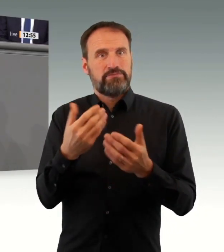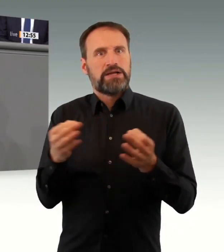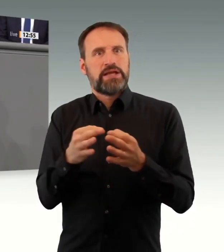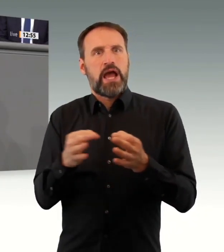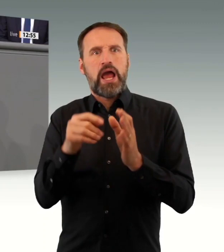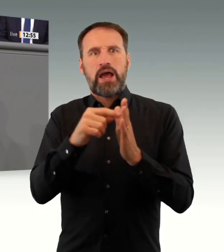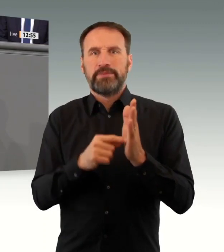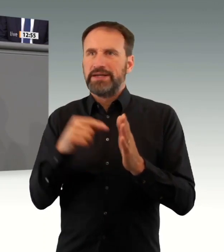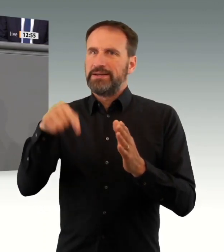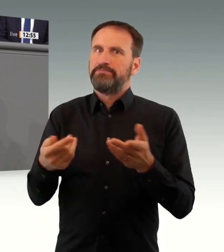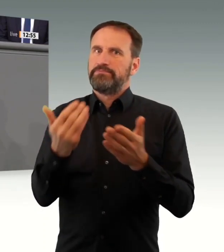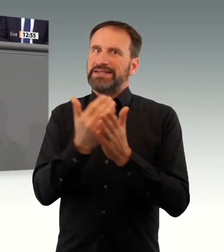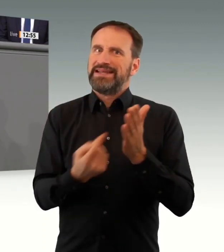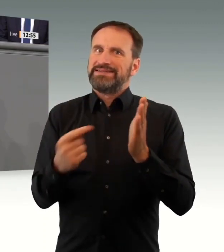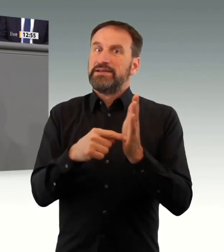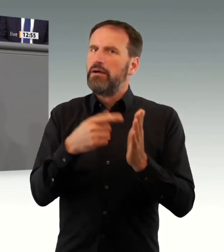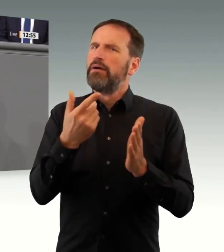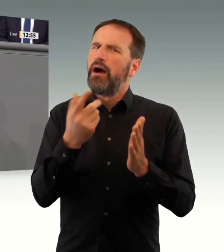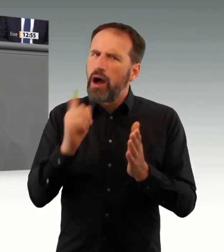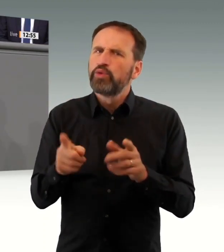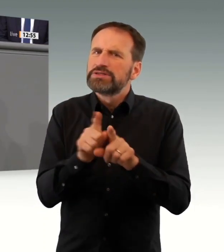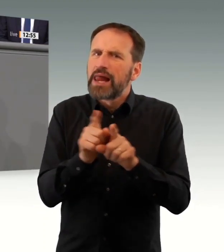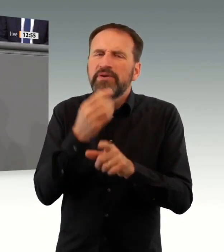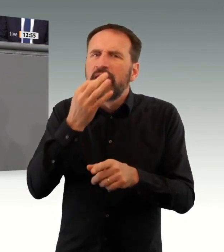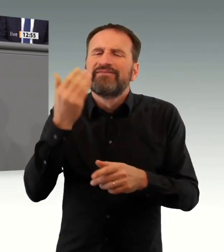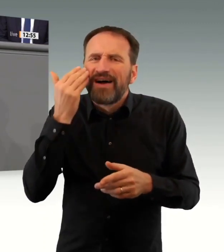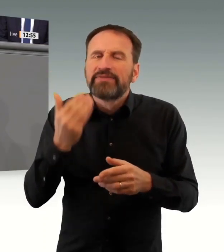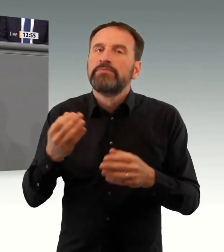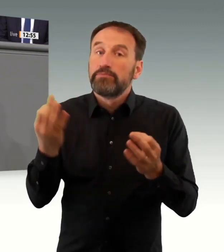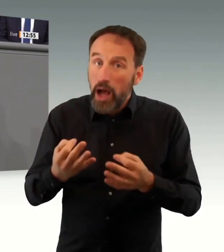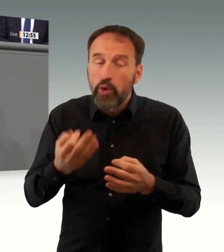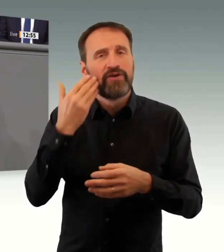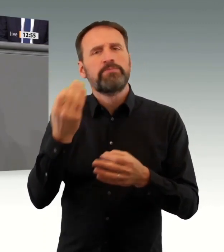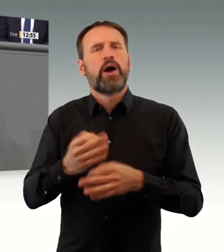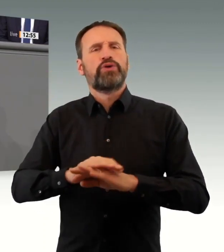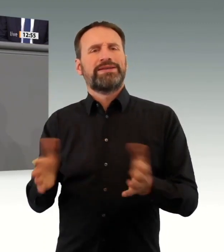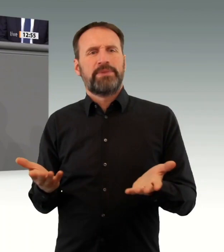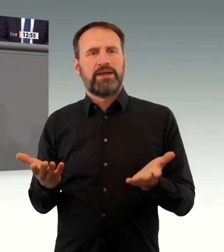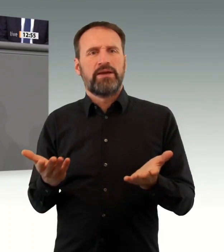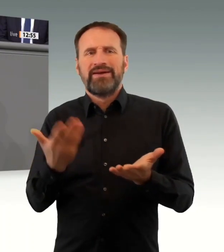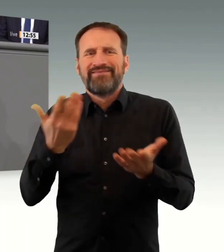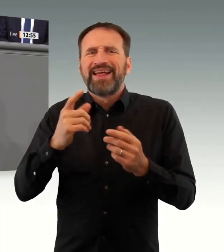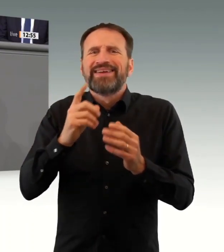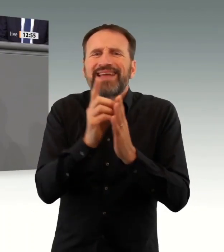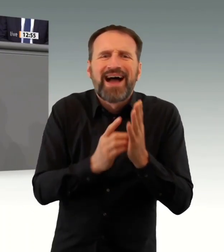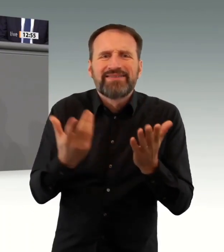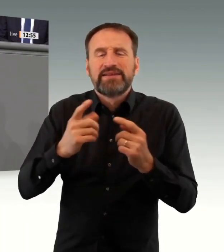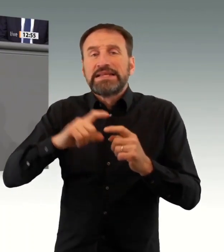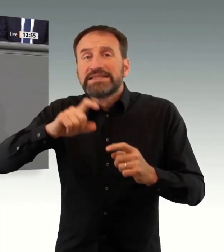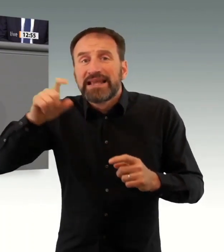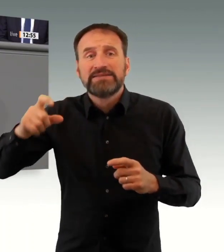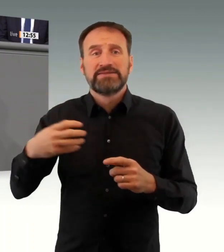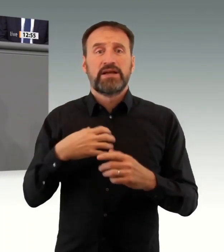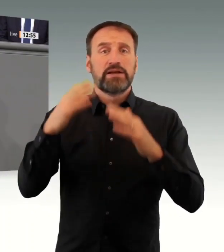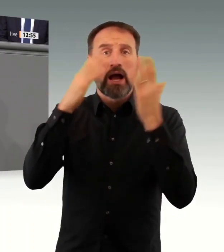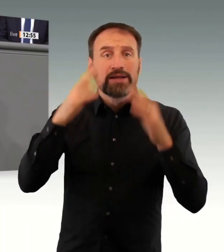ernsthafte Gefahr für das gesamte Gesundheitswesen, öffentliche Gesundheitswesen in Deutschland in Rede steht, weil